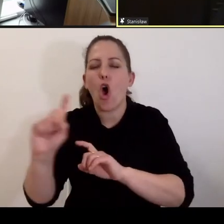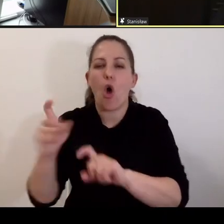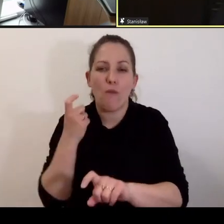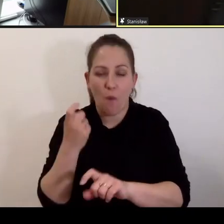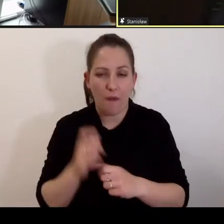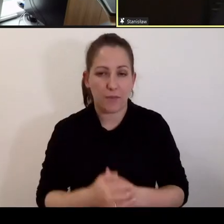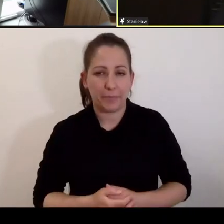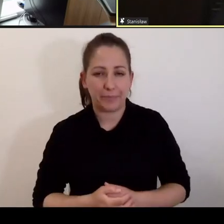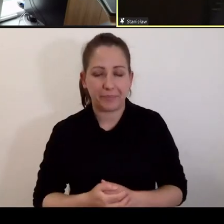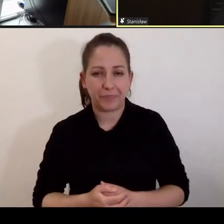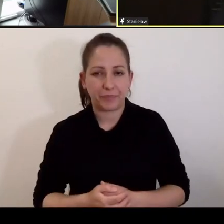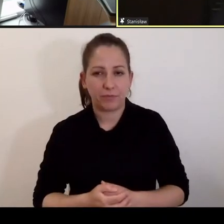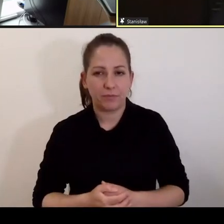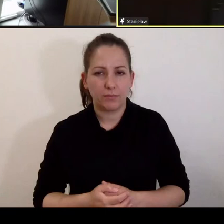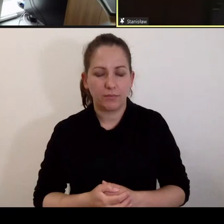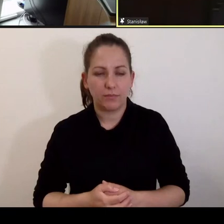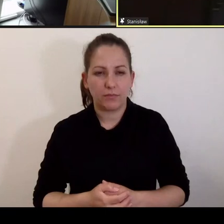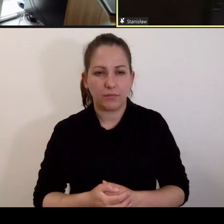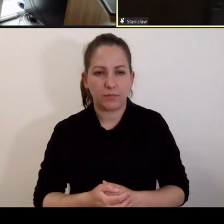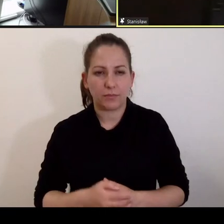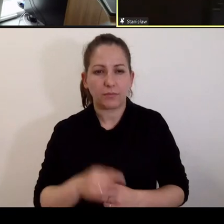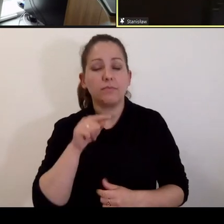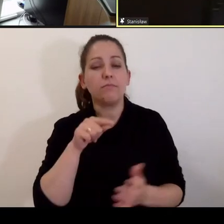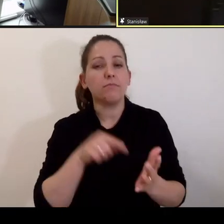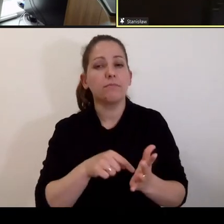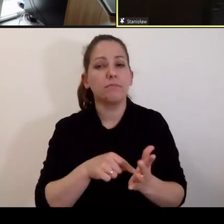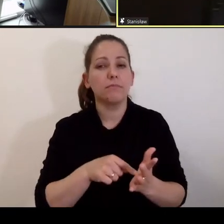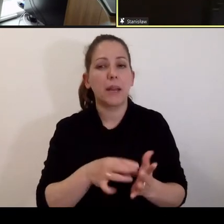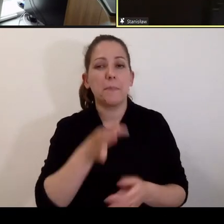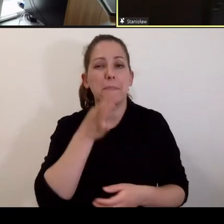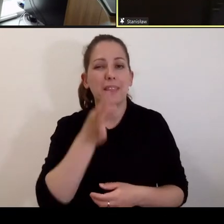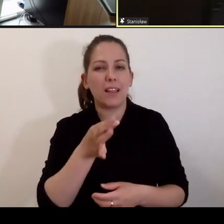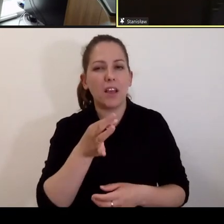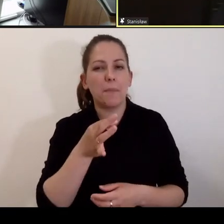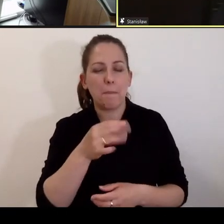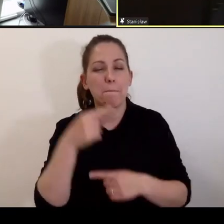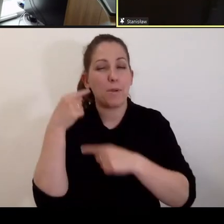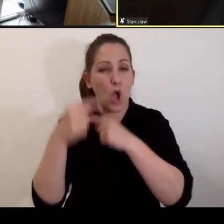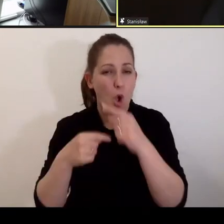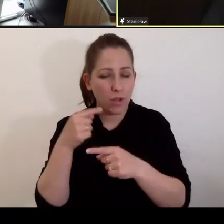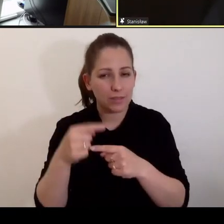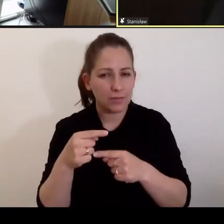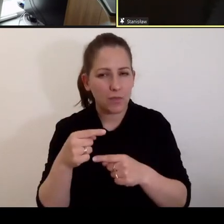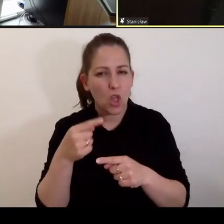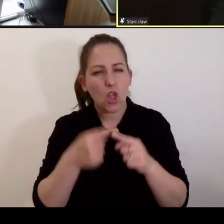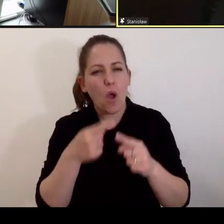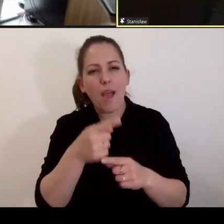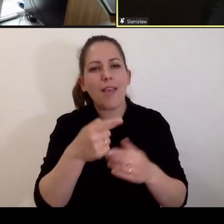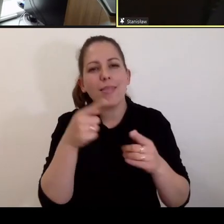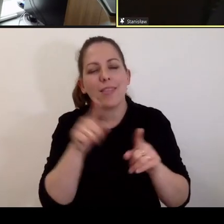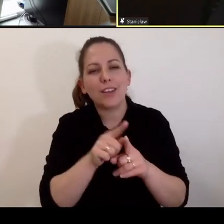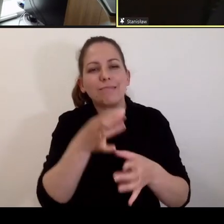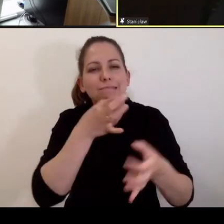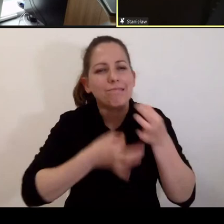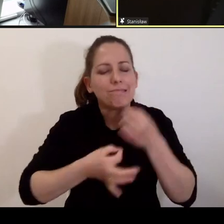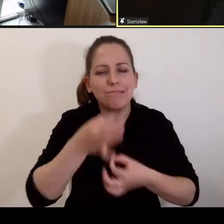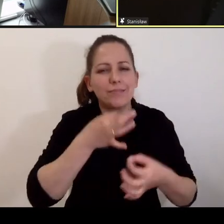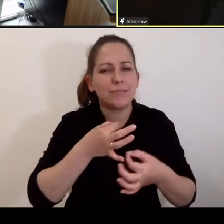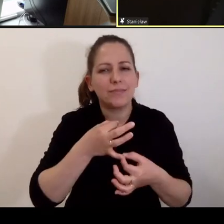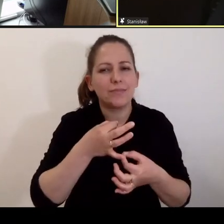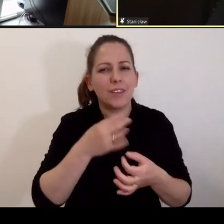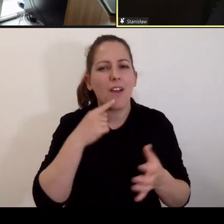I przy tym niejako pytaniu procesowym może byłbyś łaskaw podzielić się z nami.